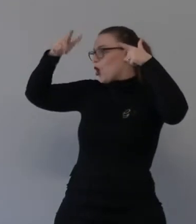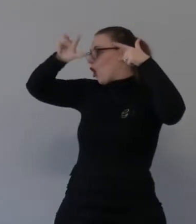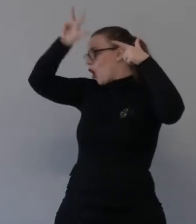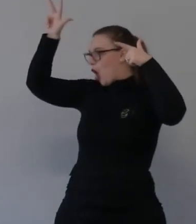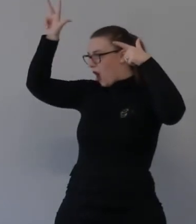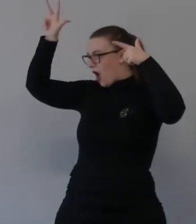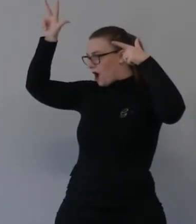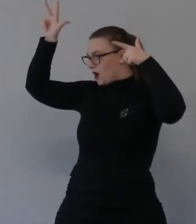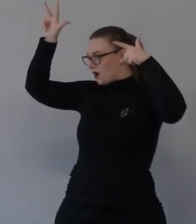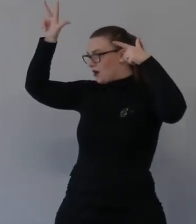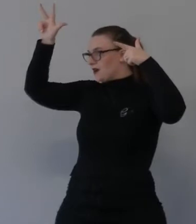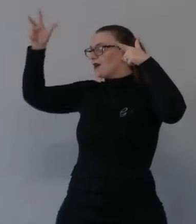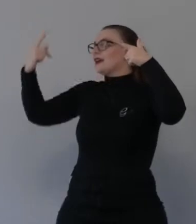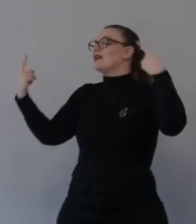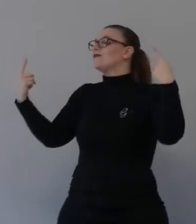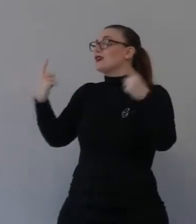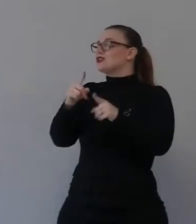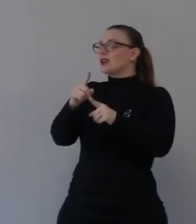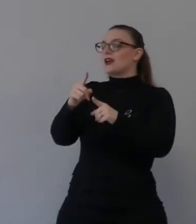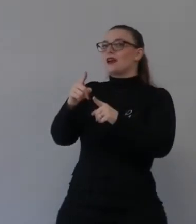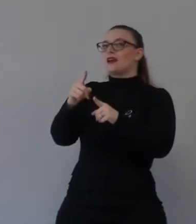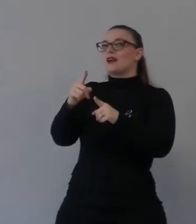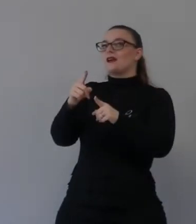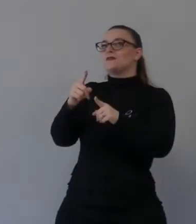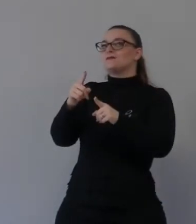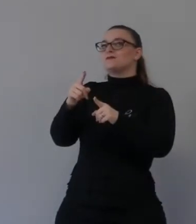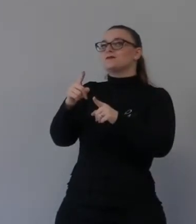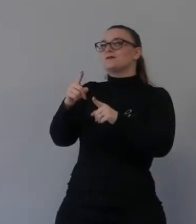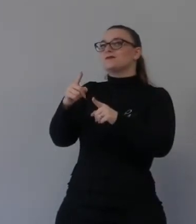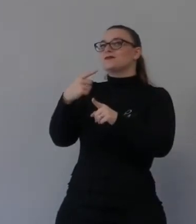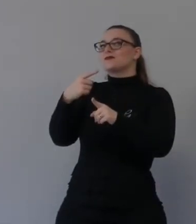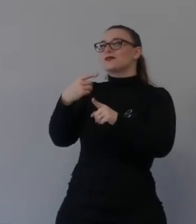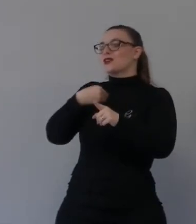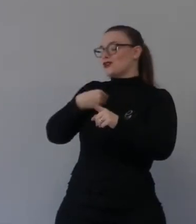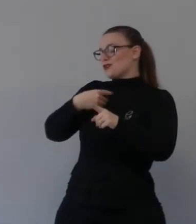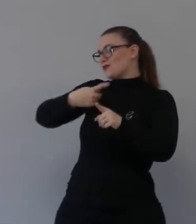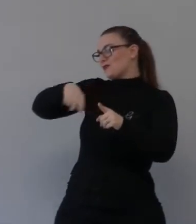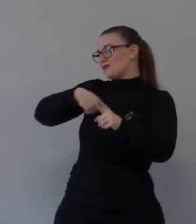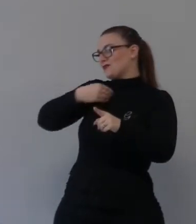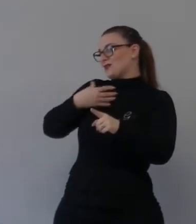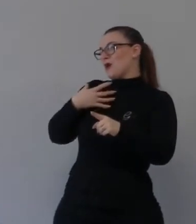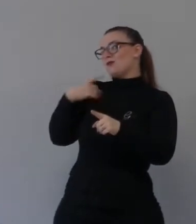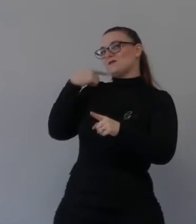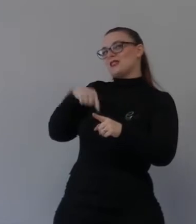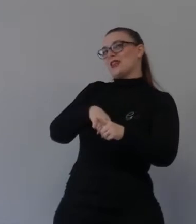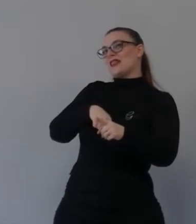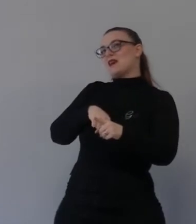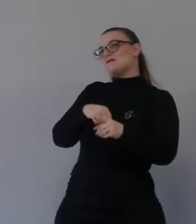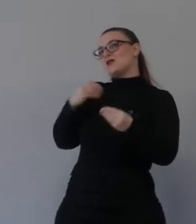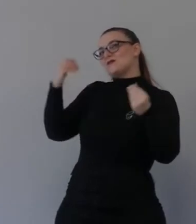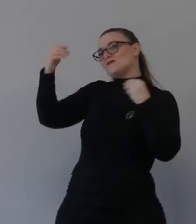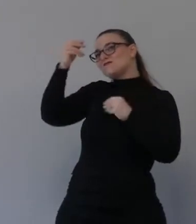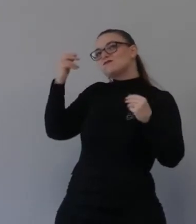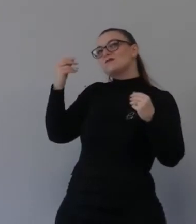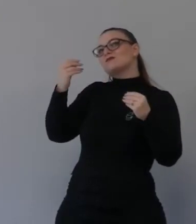della gioia sapete quando uno ha la pelle secca io probabilmente ho la pelle molto secca che cosa fai?